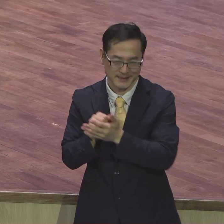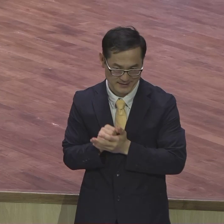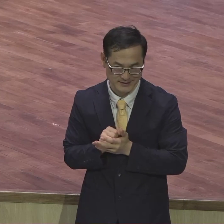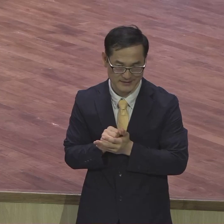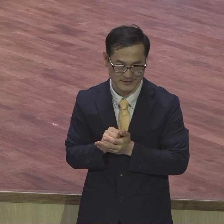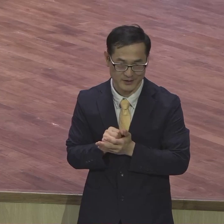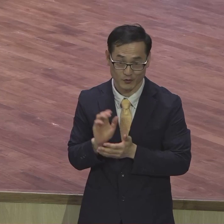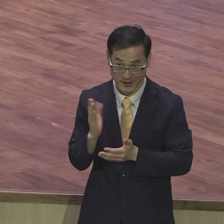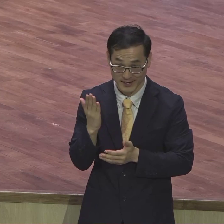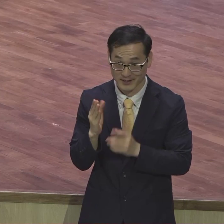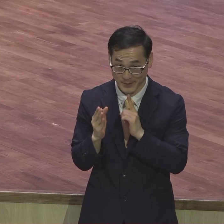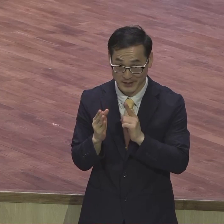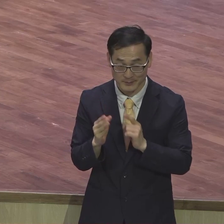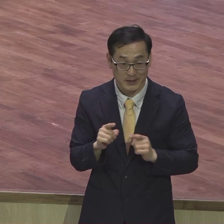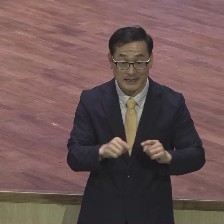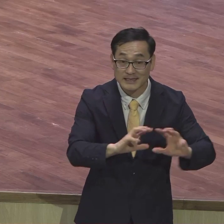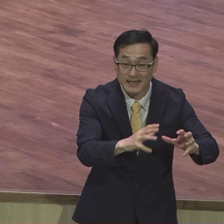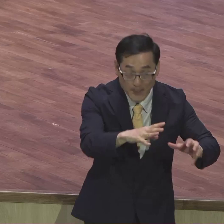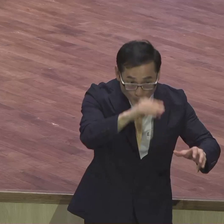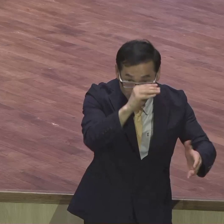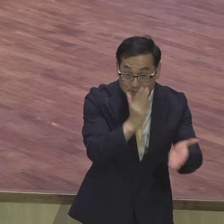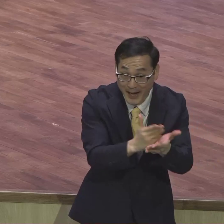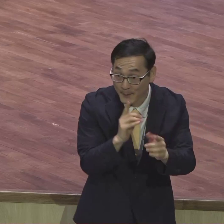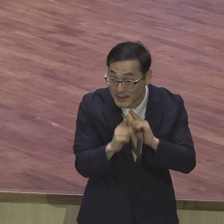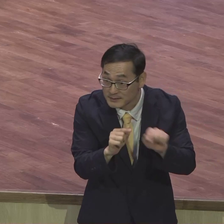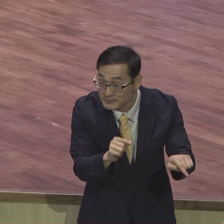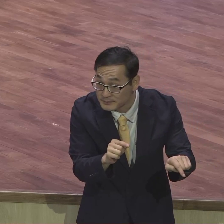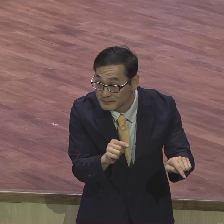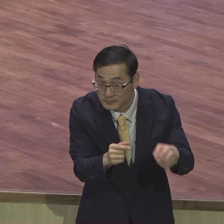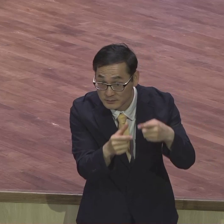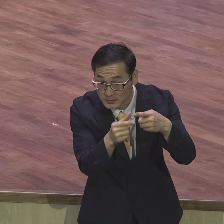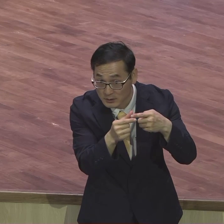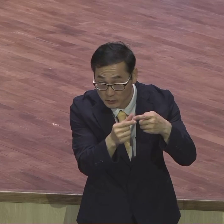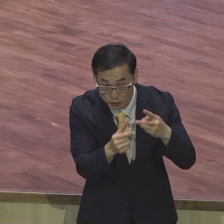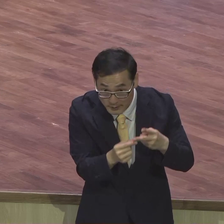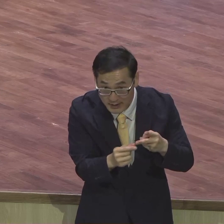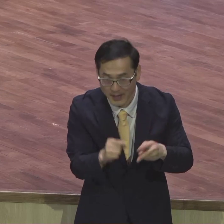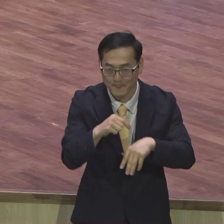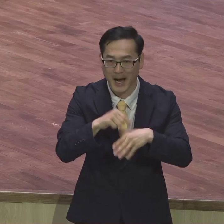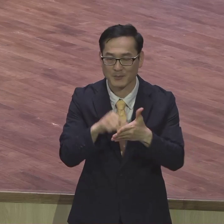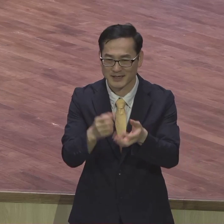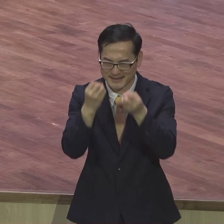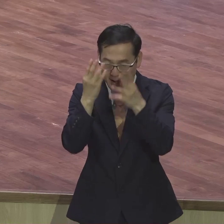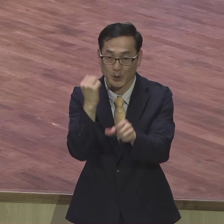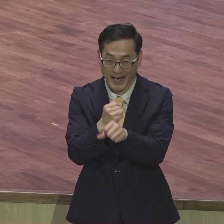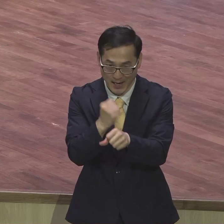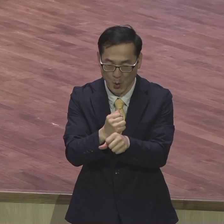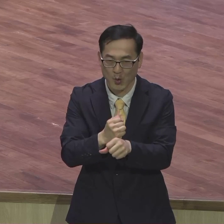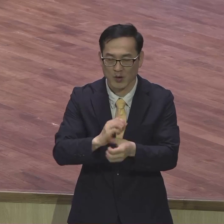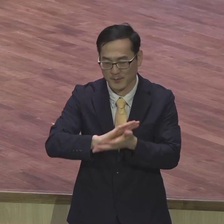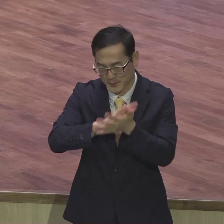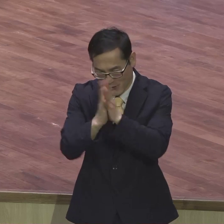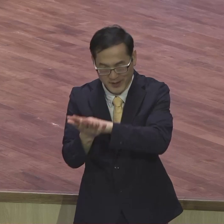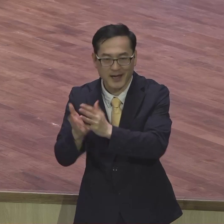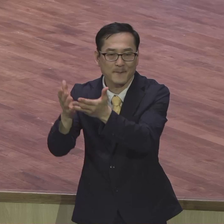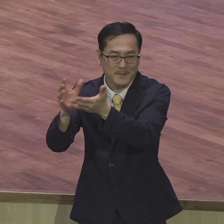세대를 본받지 말라 그랬지요 첫째는 두 번째는 마음을 새롭게 함으로 변화를 받는 것 무슨 말입니까